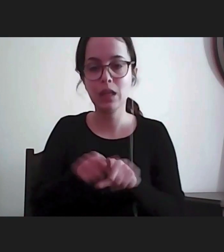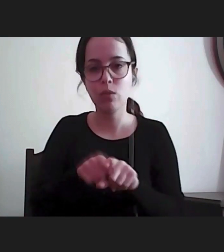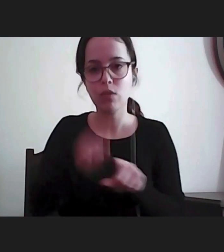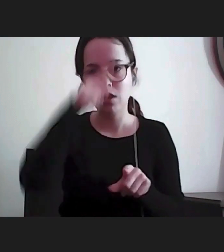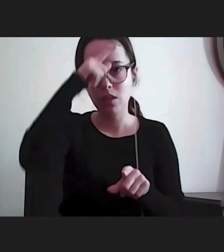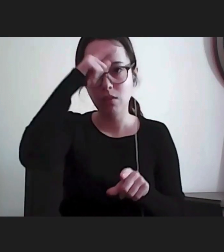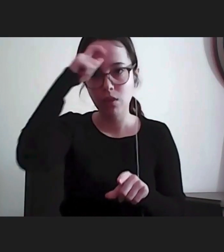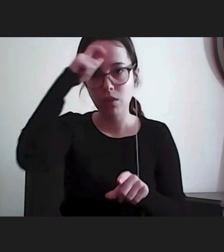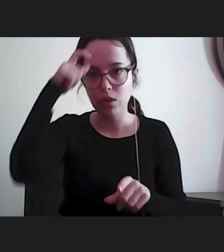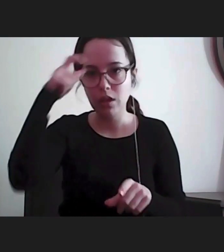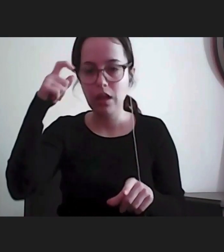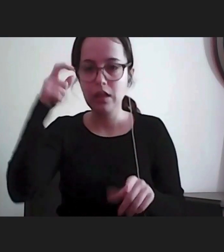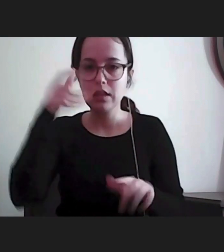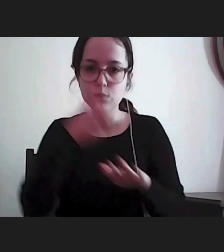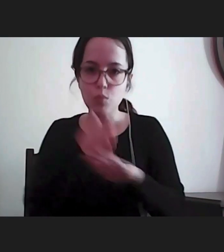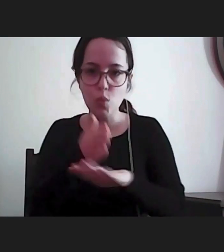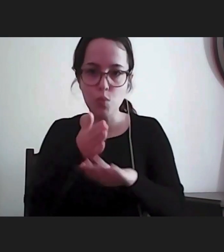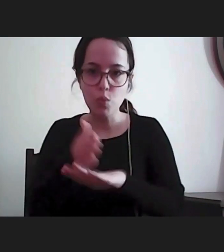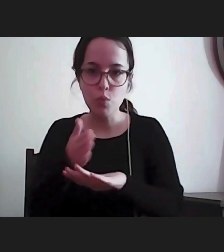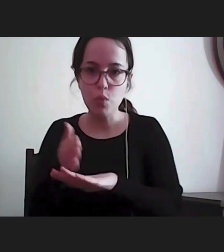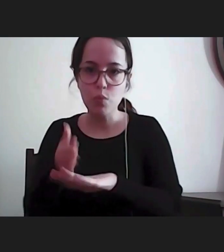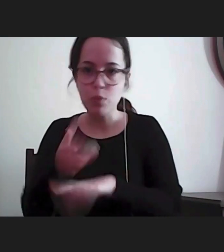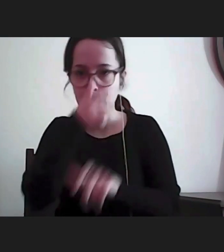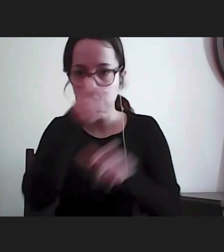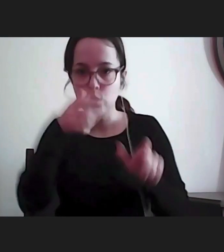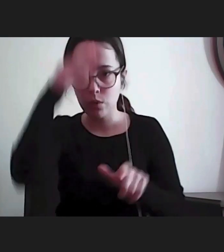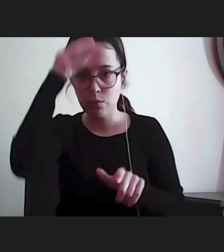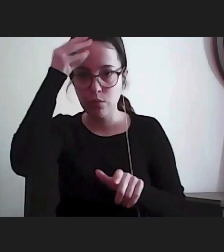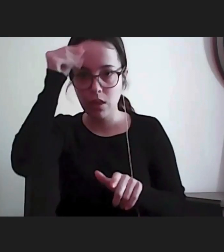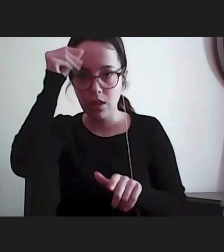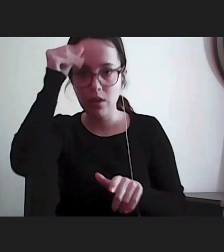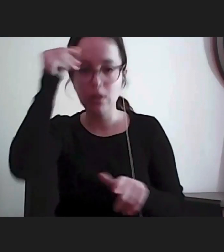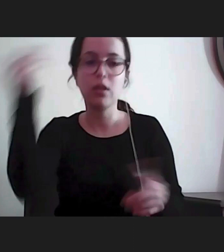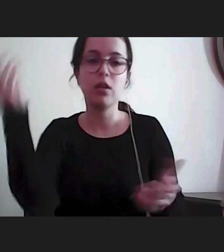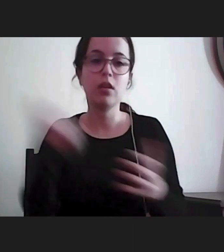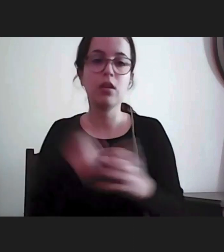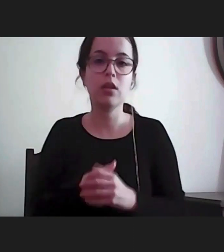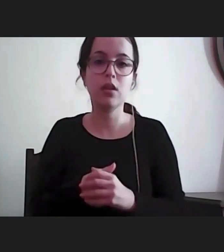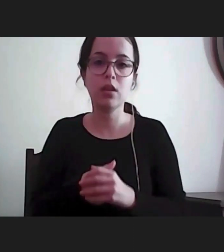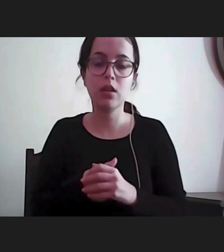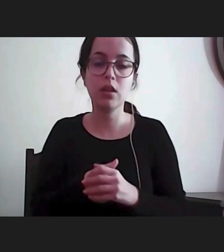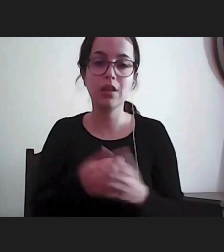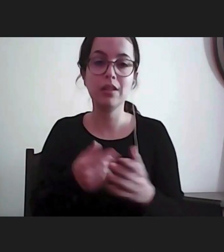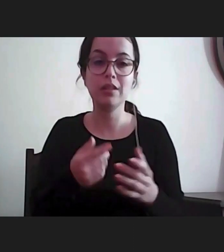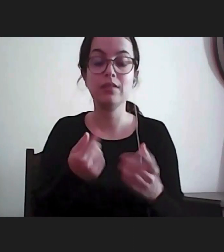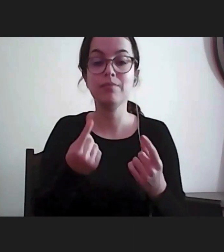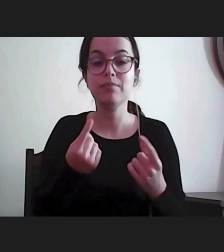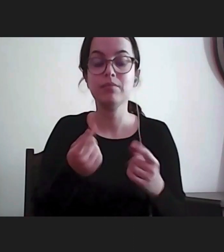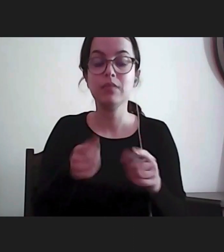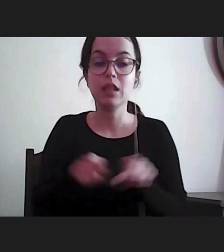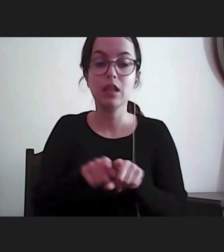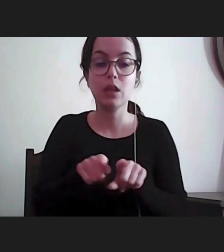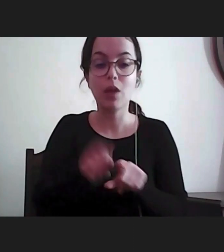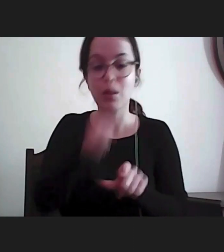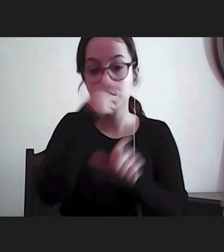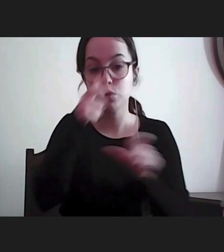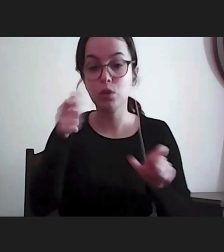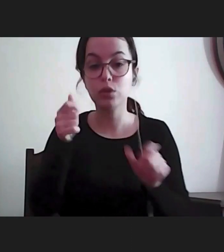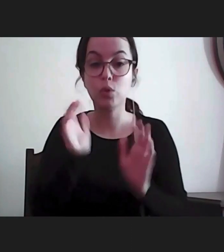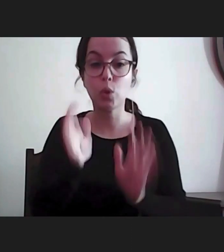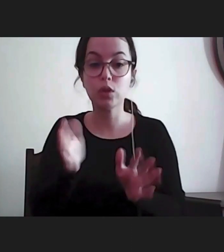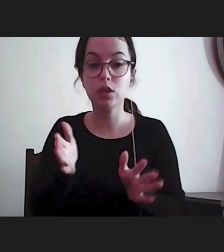de acesso que essa população mais idosa sente e de necessidade de dependência, muitas vezes, de terceiros para